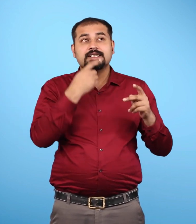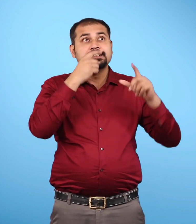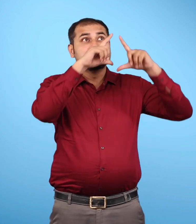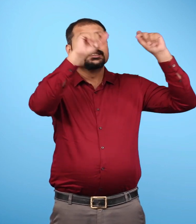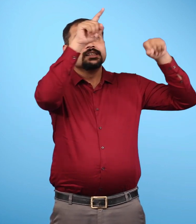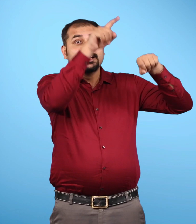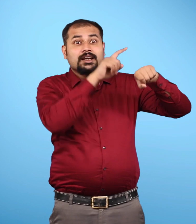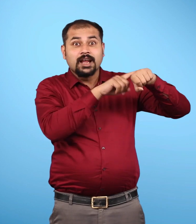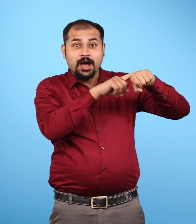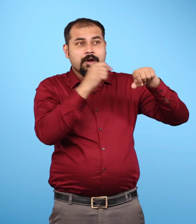जुआर भाटा